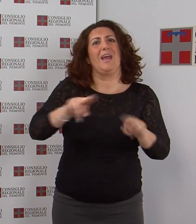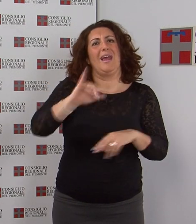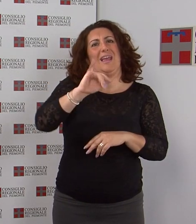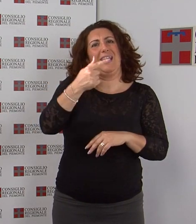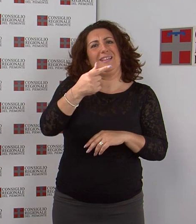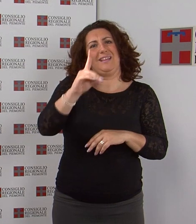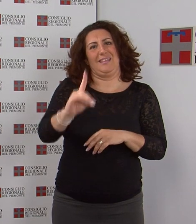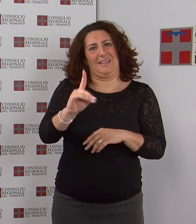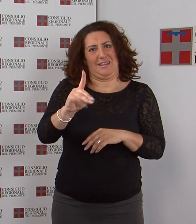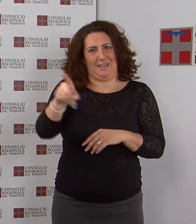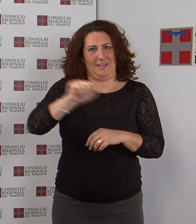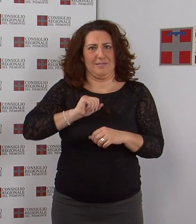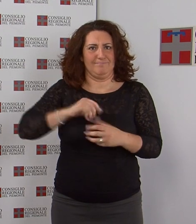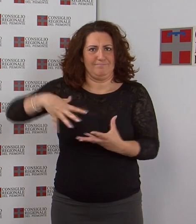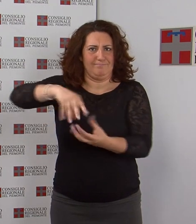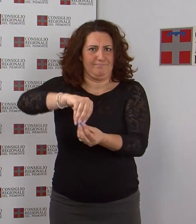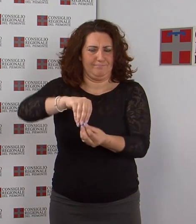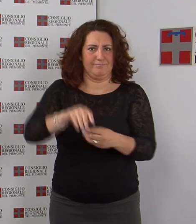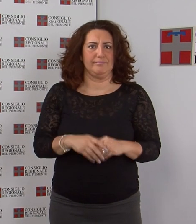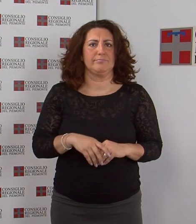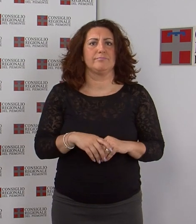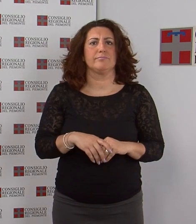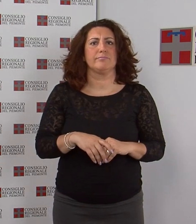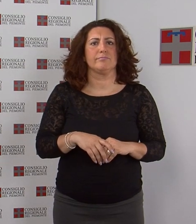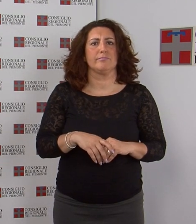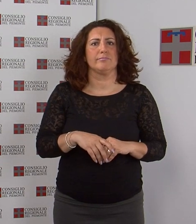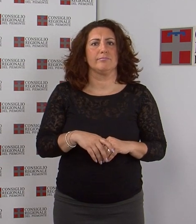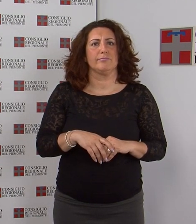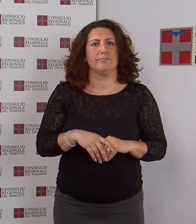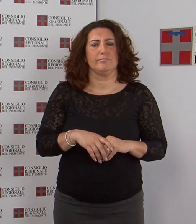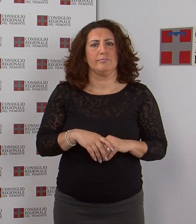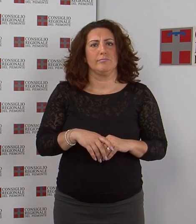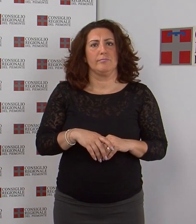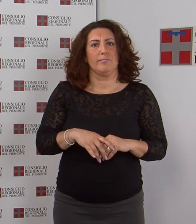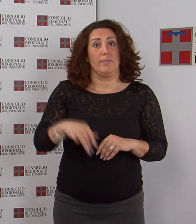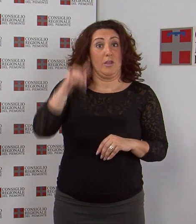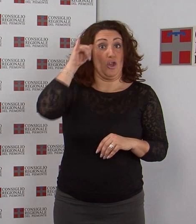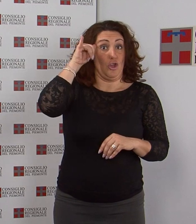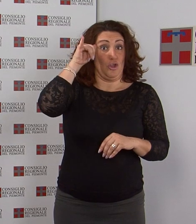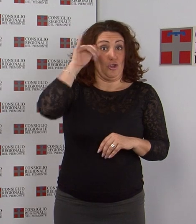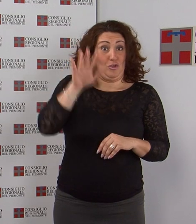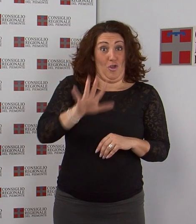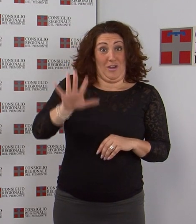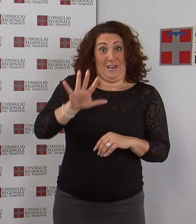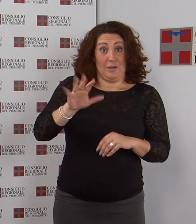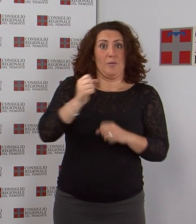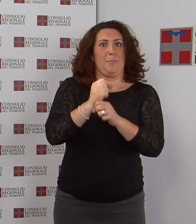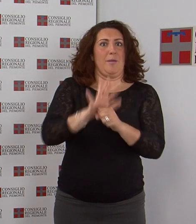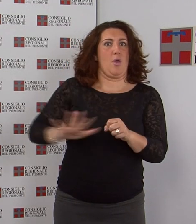Labor Organization. Diritto di asilo nell'Unione Europea Da Torino e dal Piemonte, con il convegno a Palazzo Lascaris, il diritto di